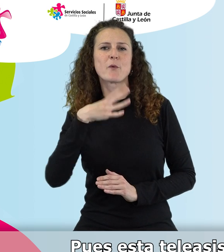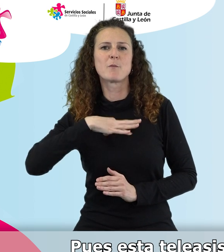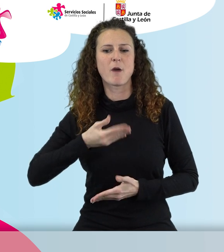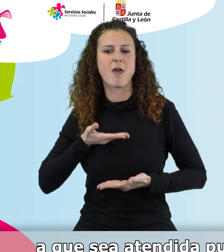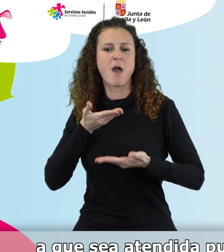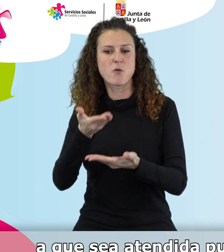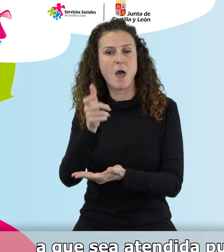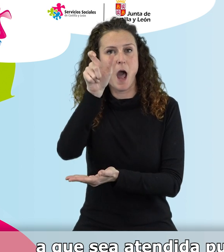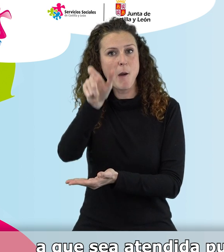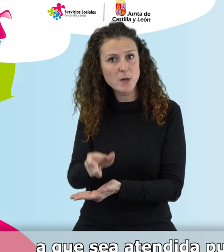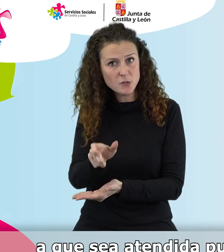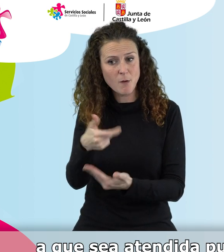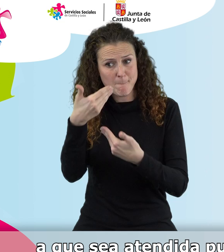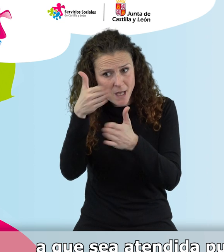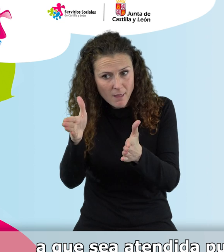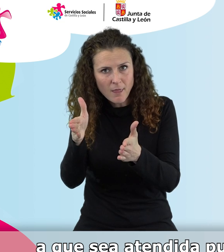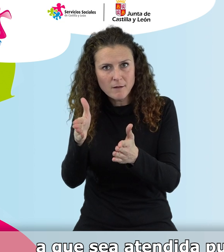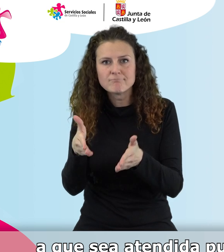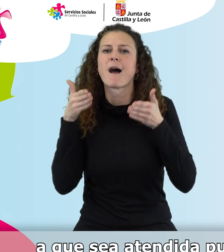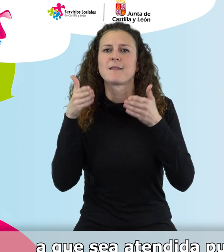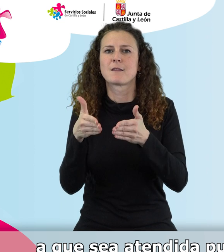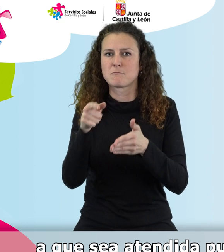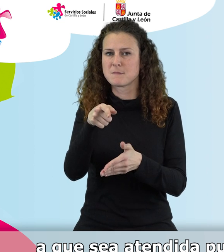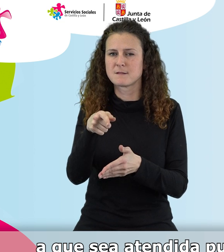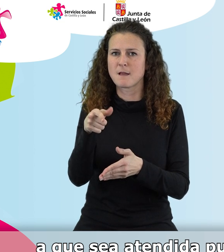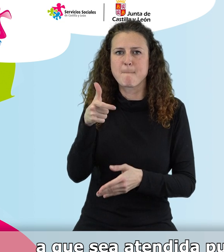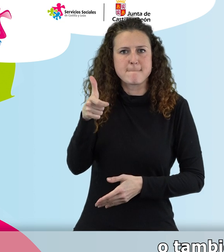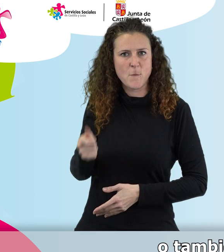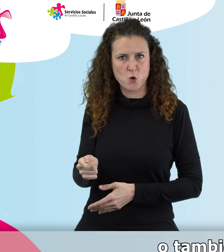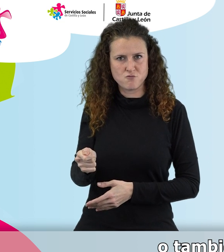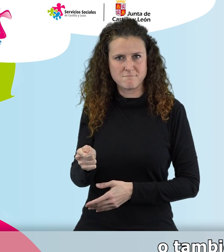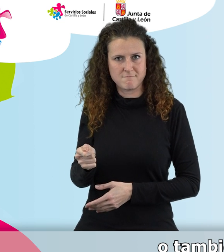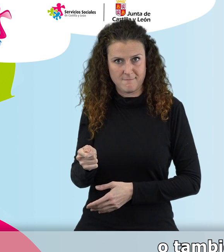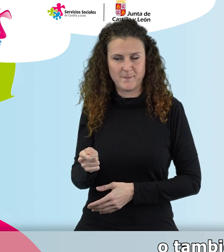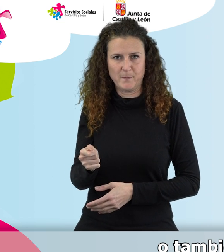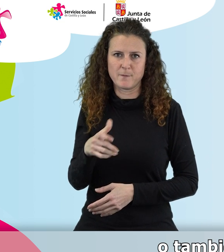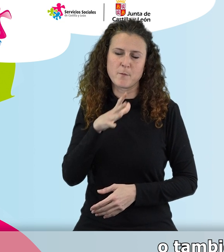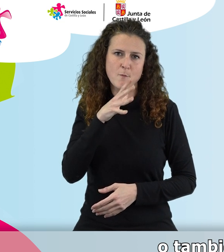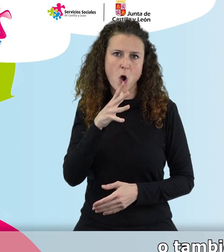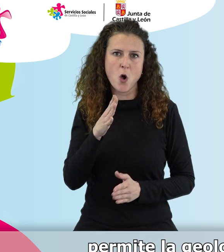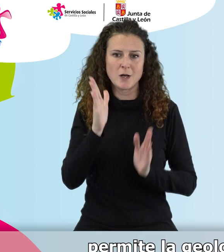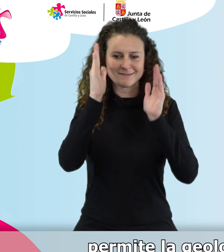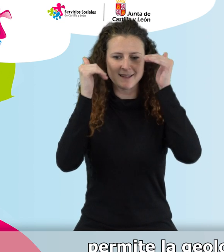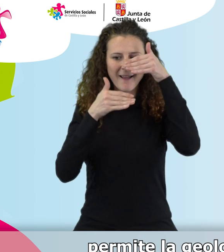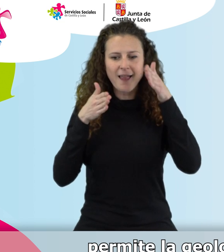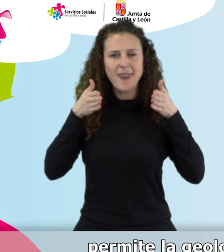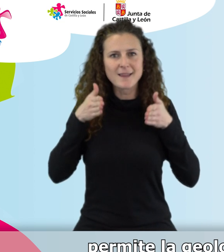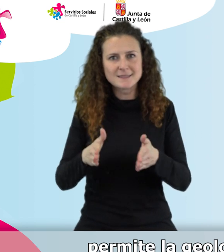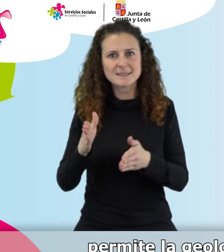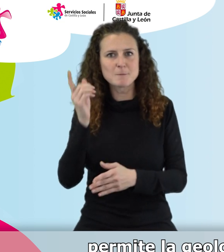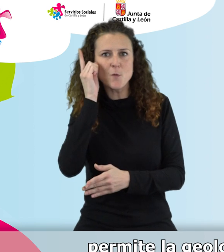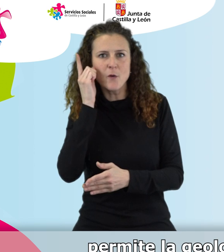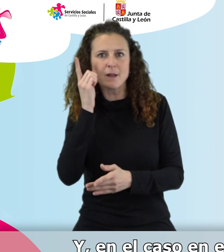ayudar a la persona a que sea atendida pulsando el botón, como has comentado, Concha, o también porque la teleasistencia móvil permite la